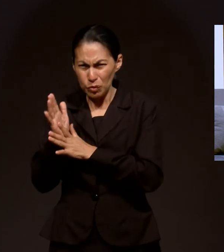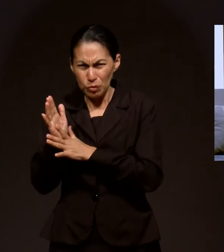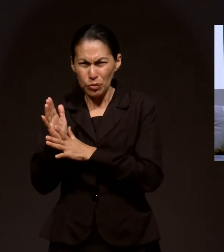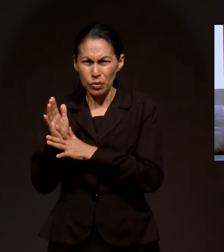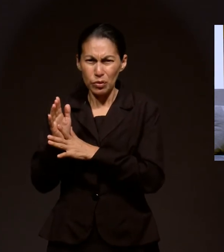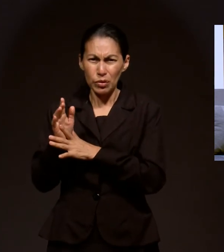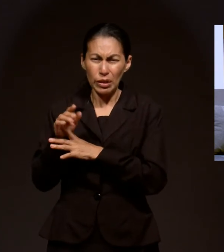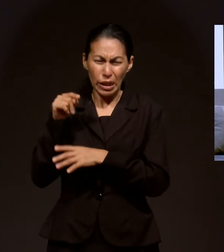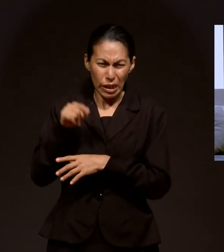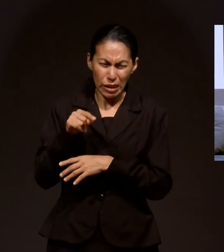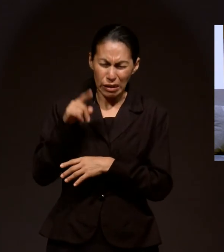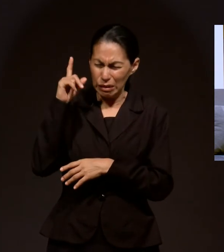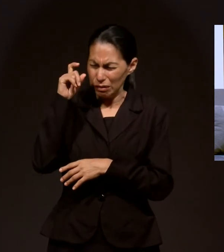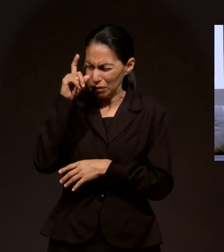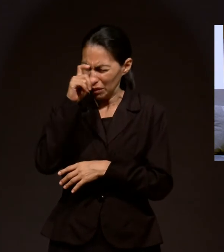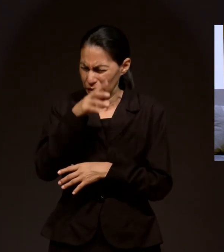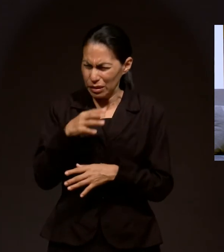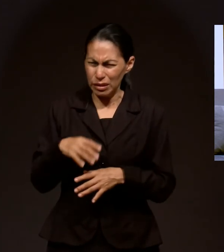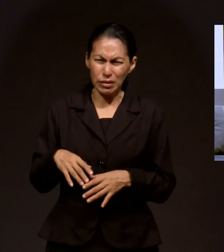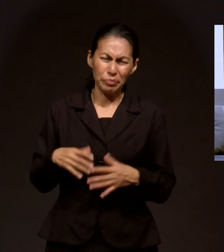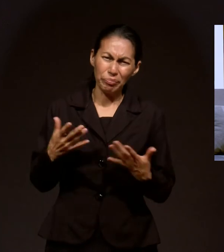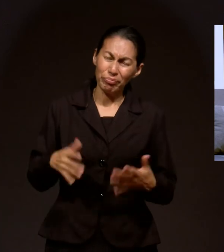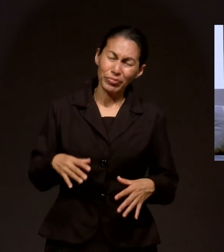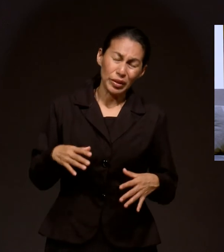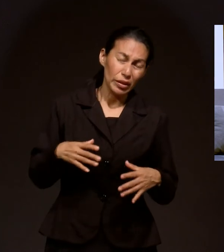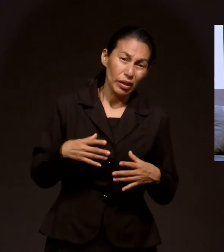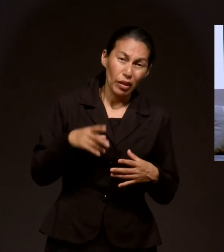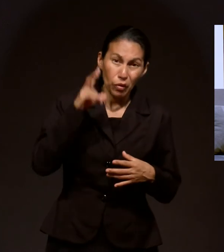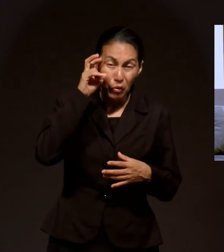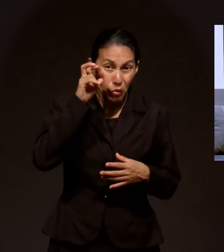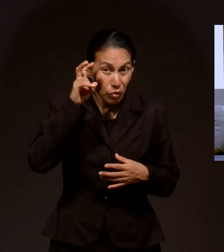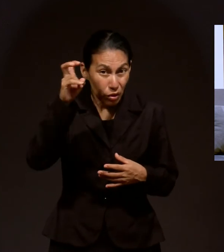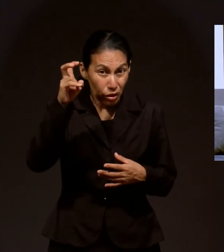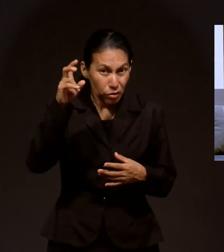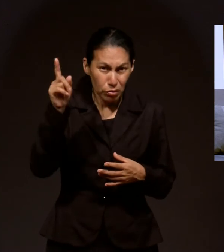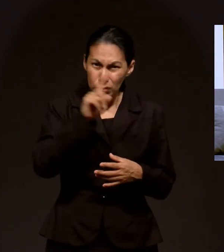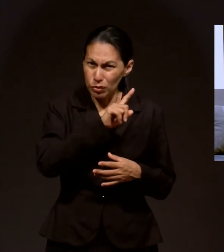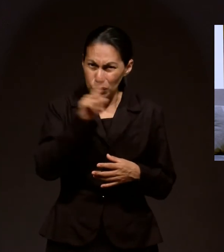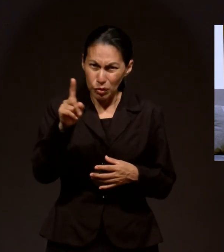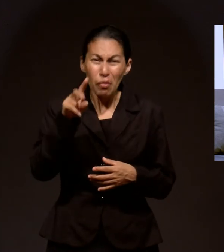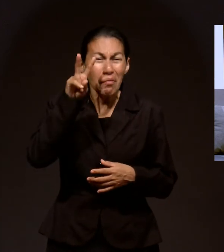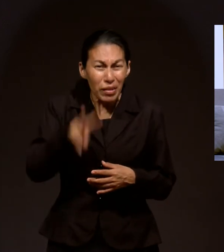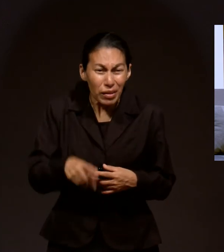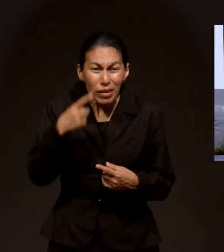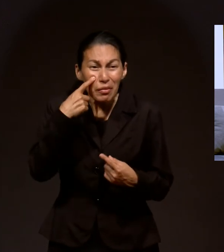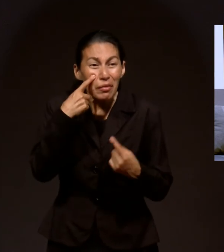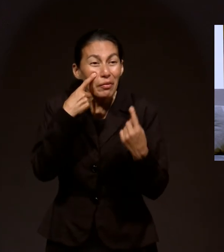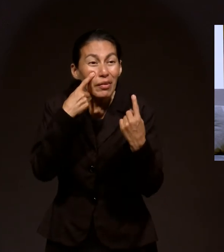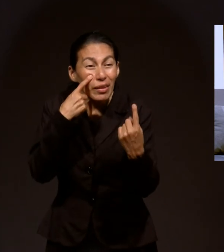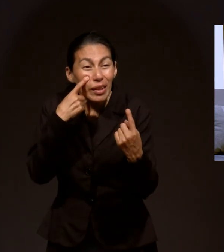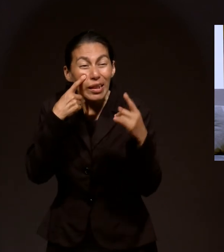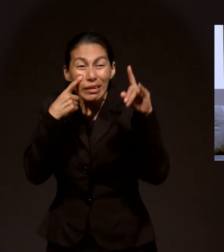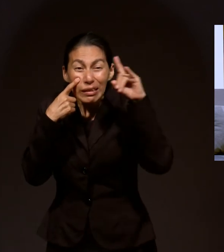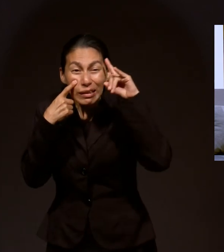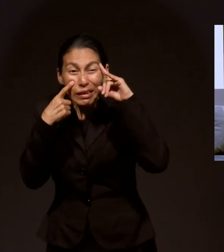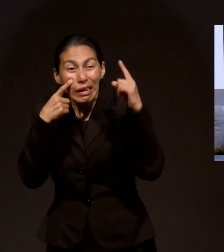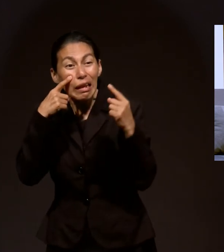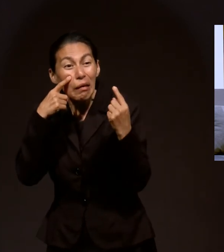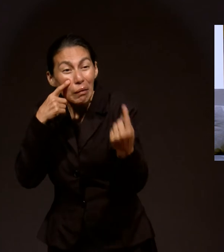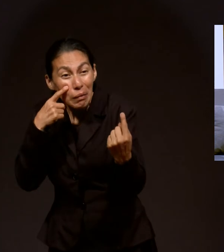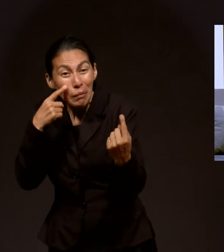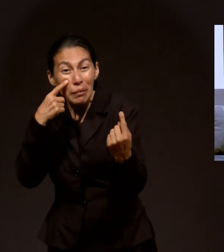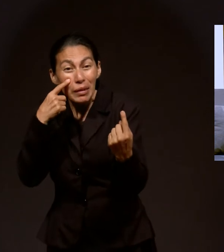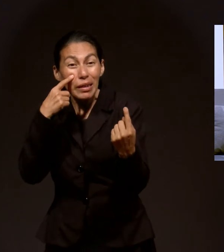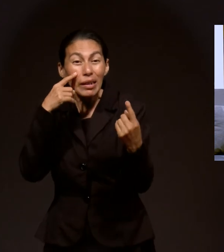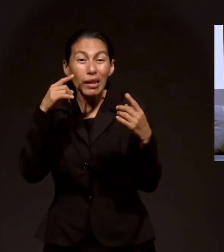Es decir, que la lucha fue física con el enemigo, totalmente física. No fueron sueños, no fueron luchas físicas, las cuales nos